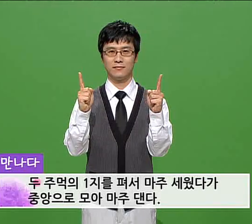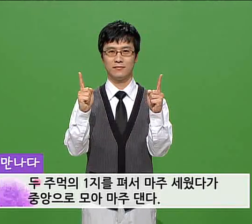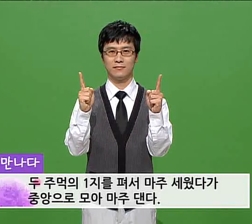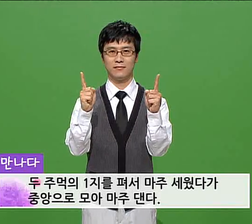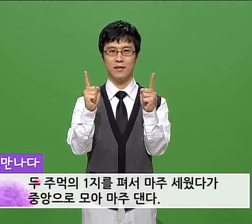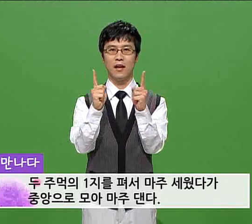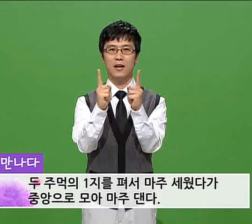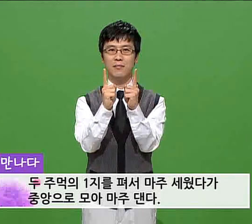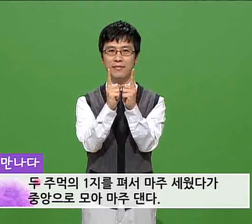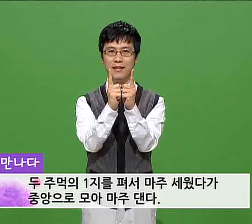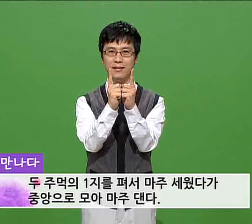마주댑니다.